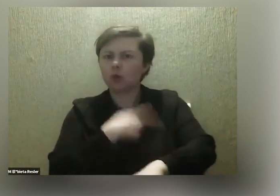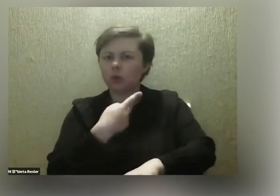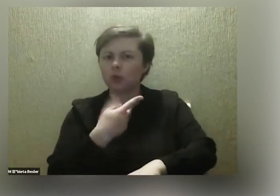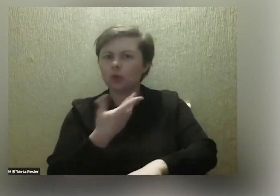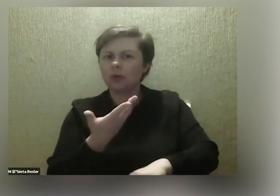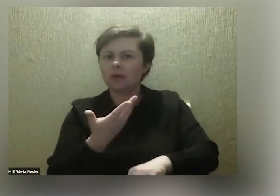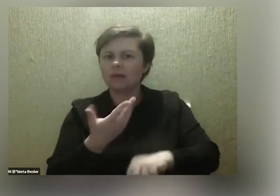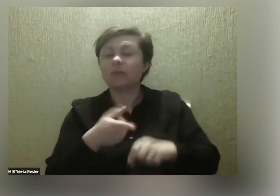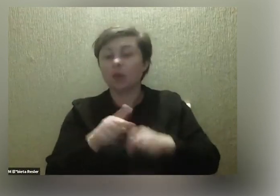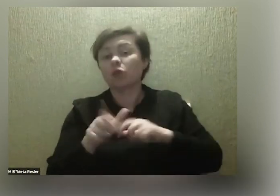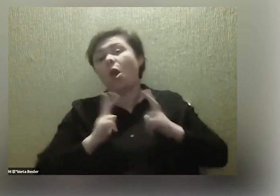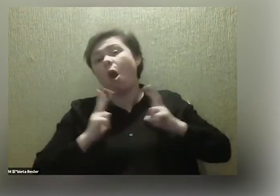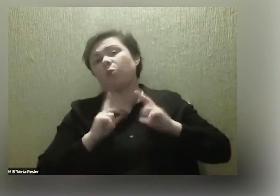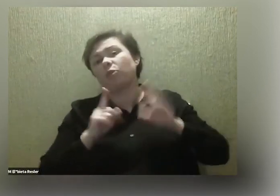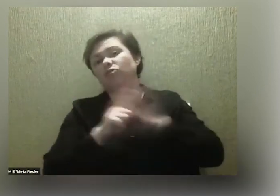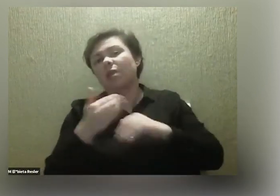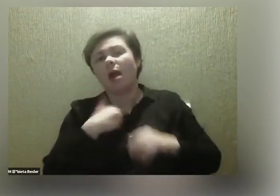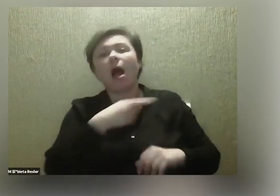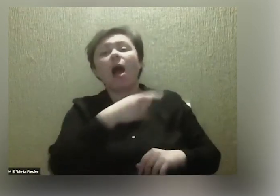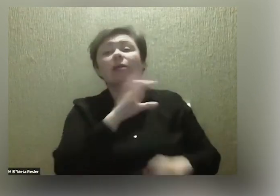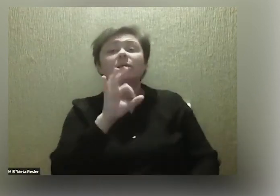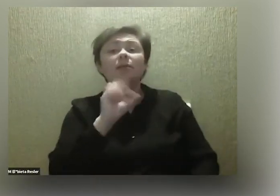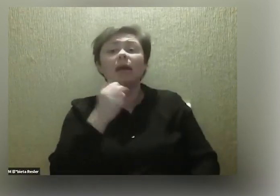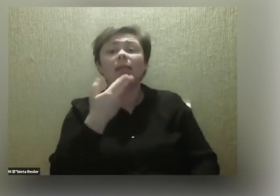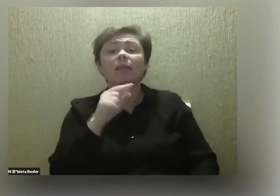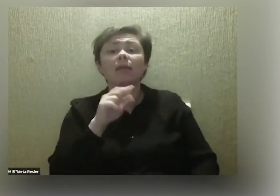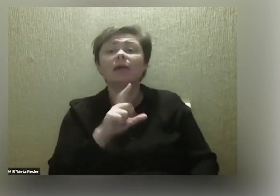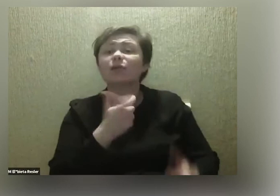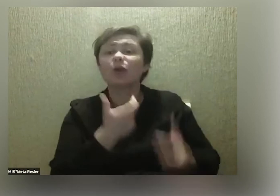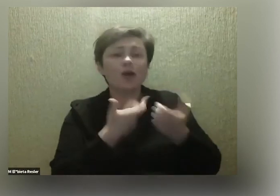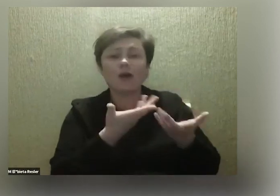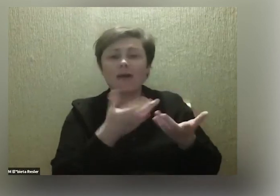jest odpoczynek dla mnie. I to Sandra, wtedy jest pewny Witek w domu?